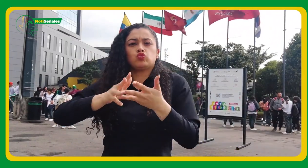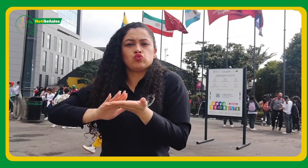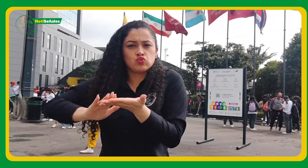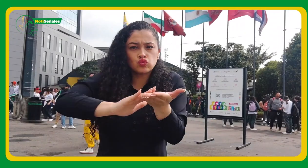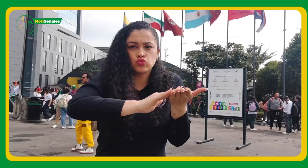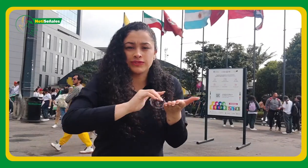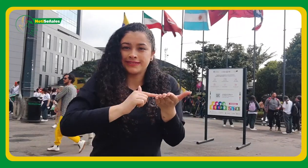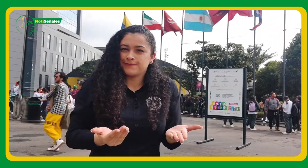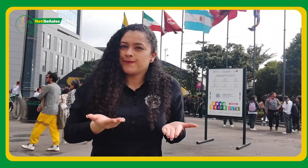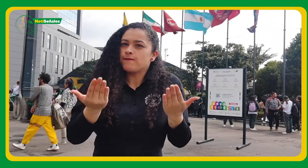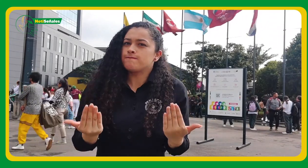todas las entidades del país.